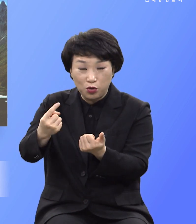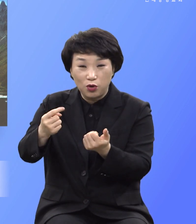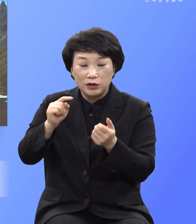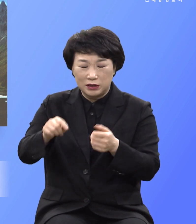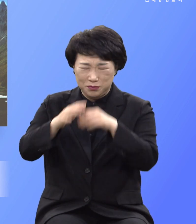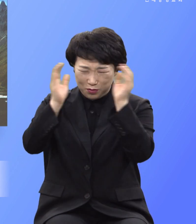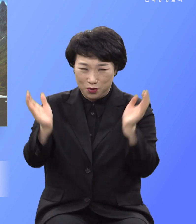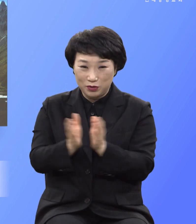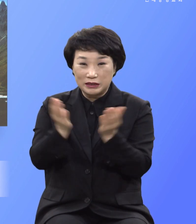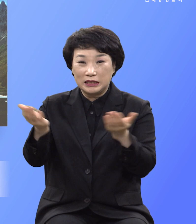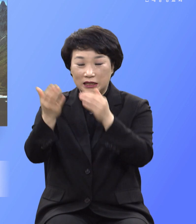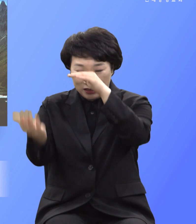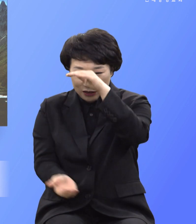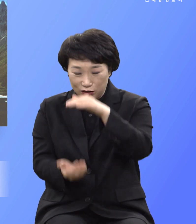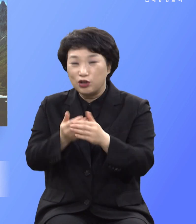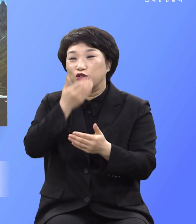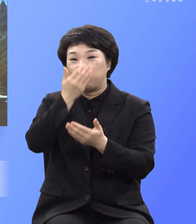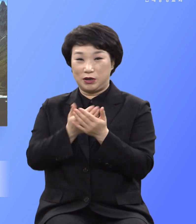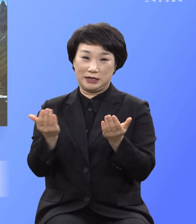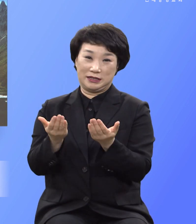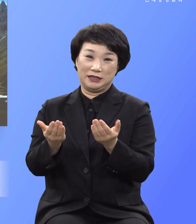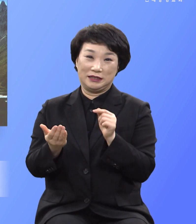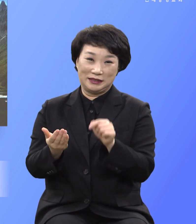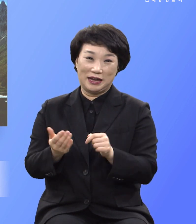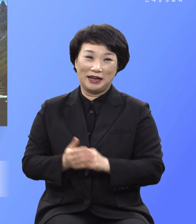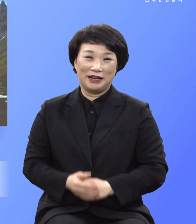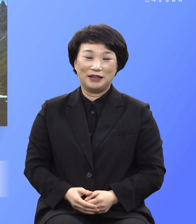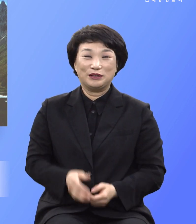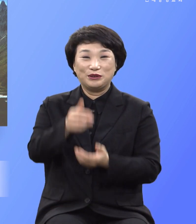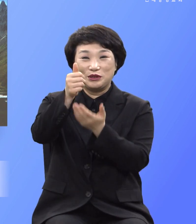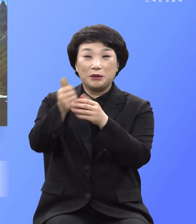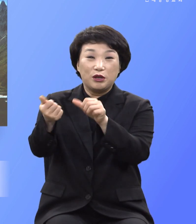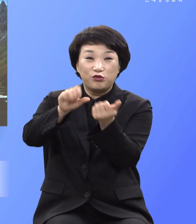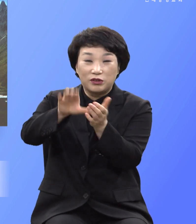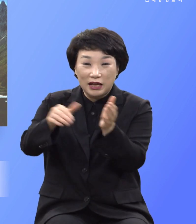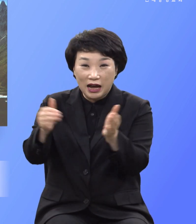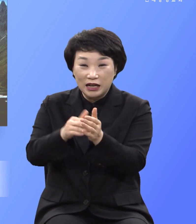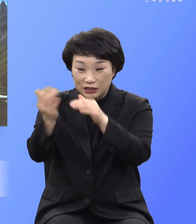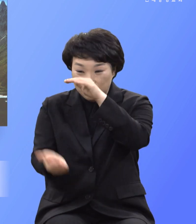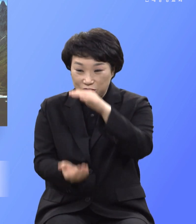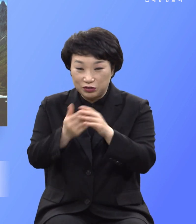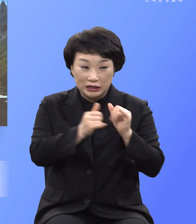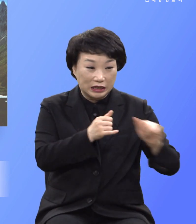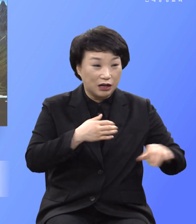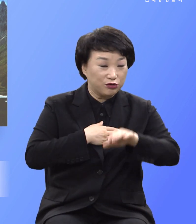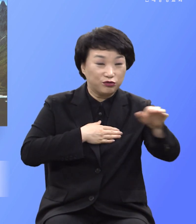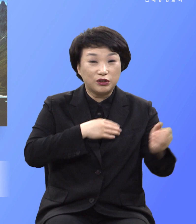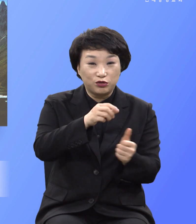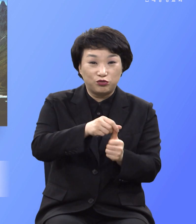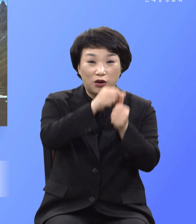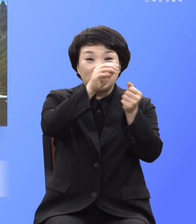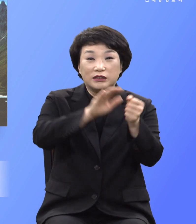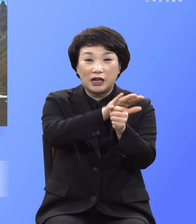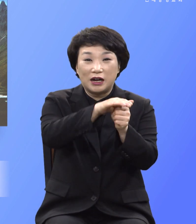위대한 사건인 것입니다 주님의 죽기까지 이루신 인류 구원의 사랑을 주와 함께